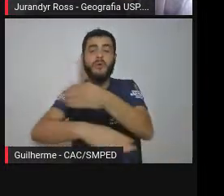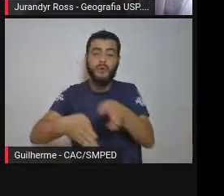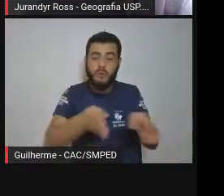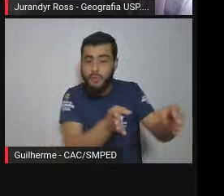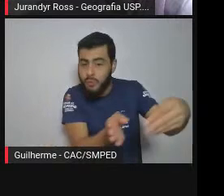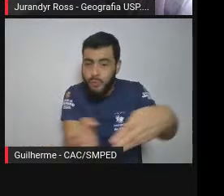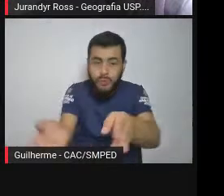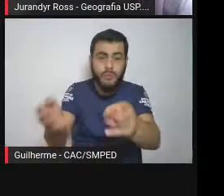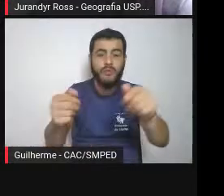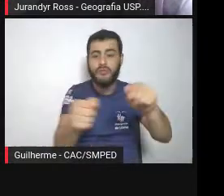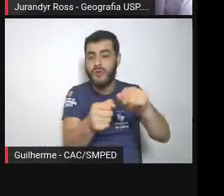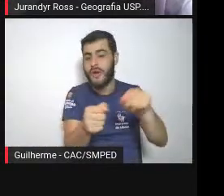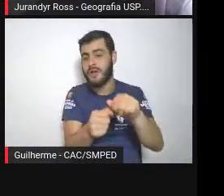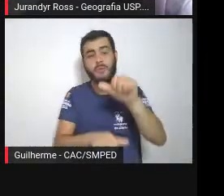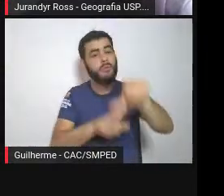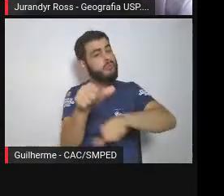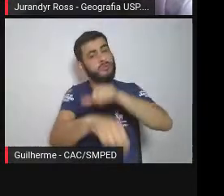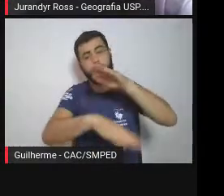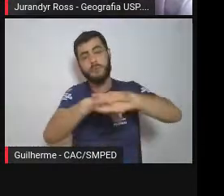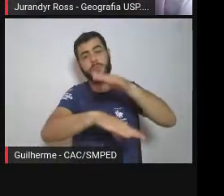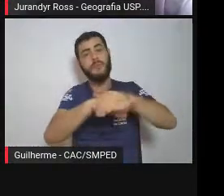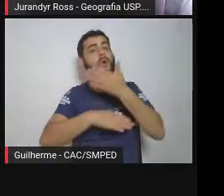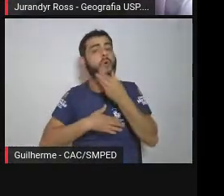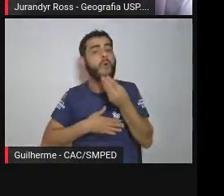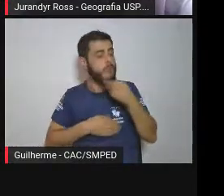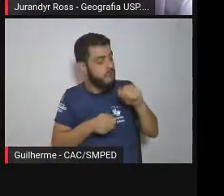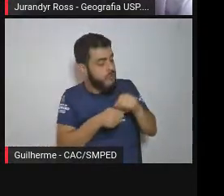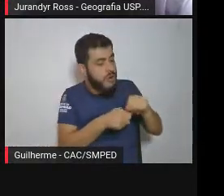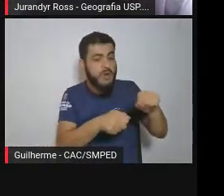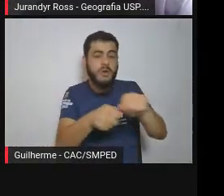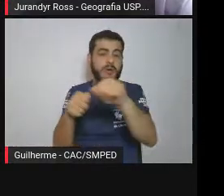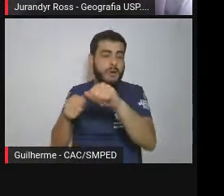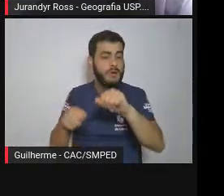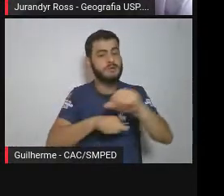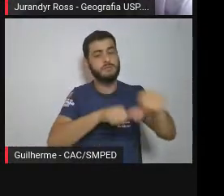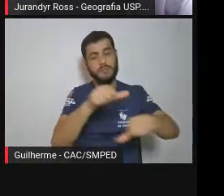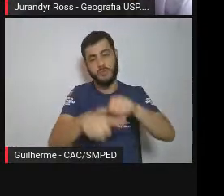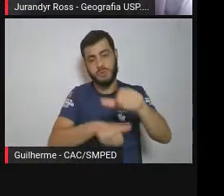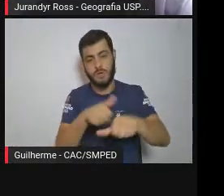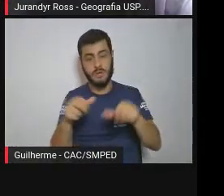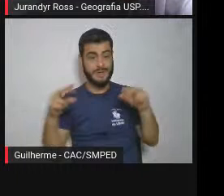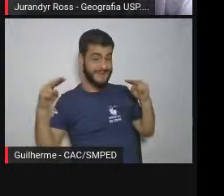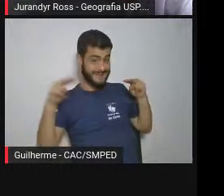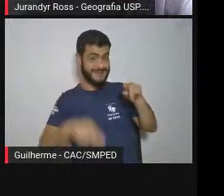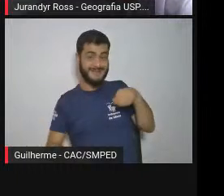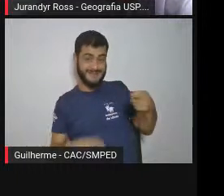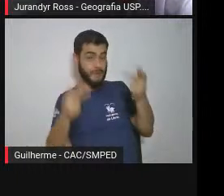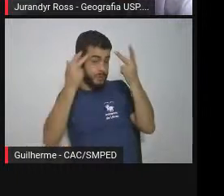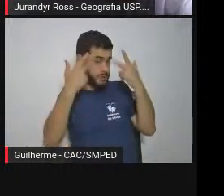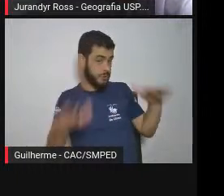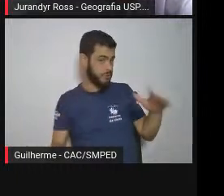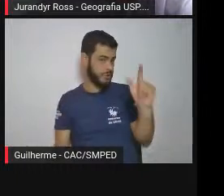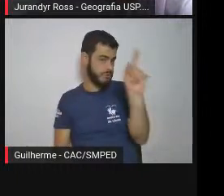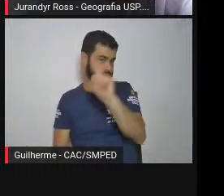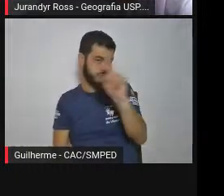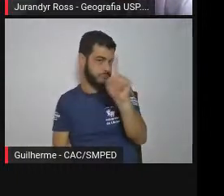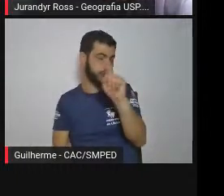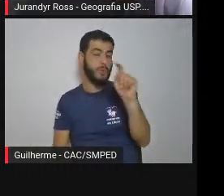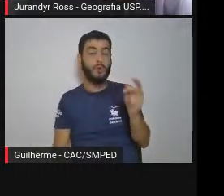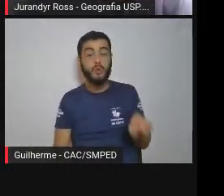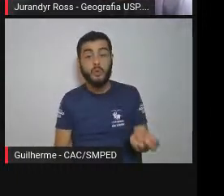aqui é uma paisagem natural? Não, isso aqui é uma paisagem cultural. Tem uma interferência humana aqui muito forte.